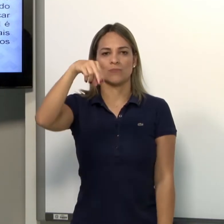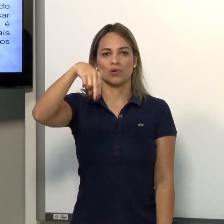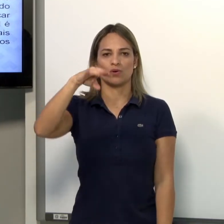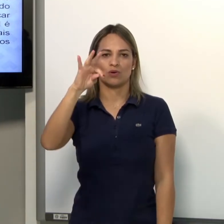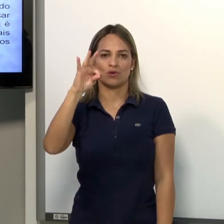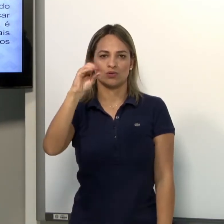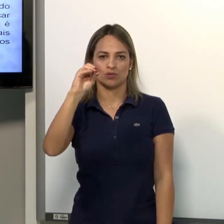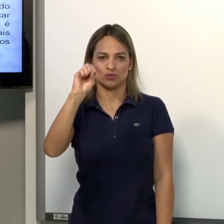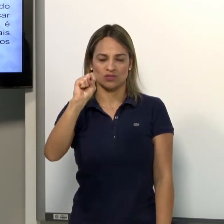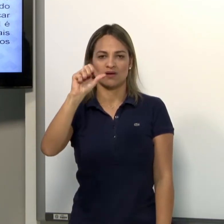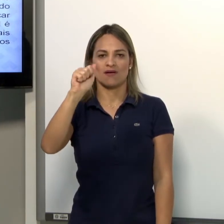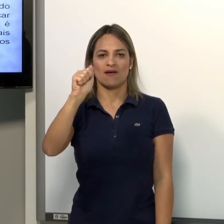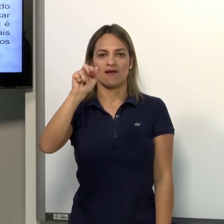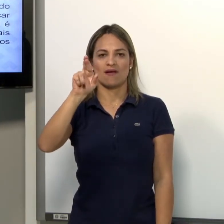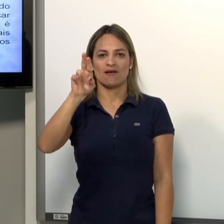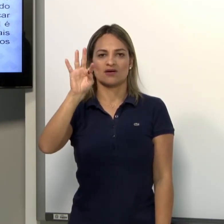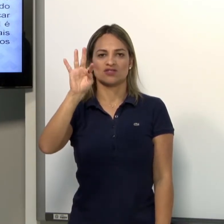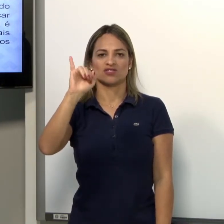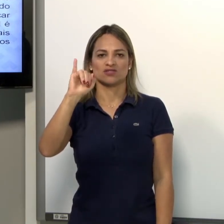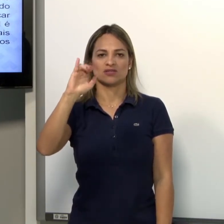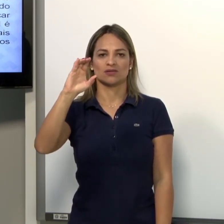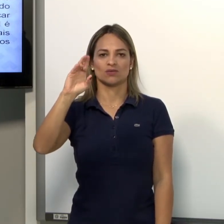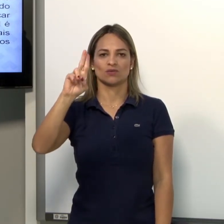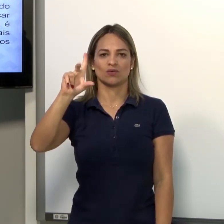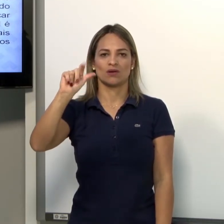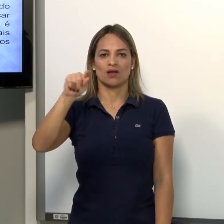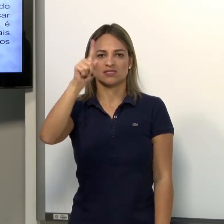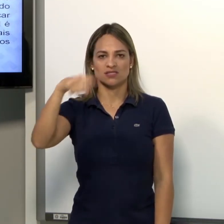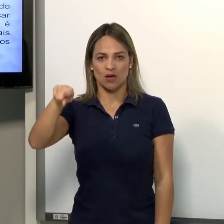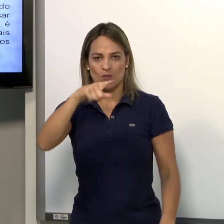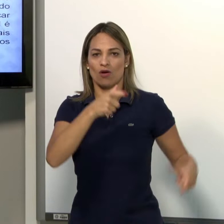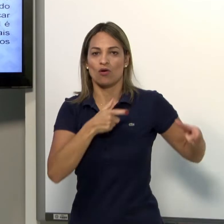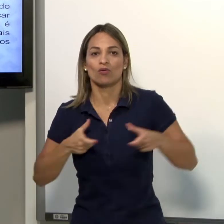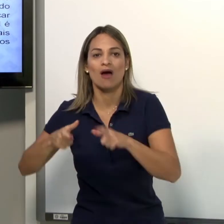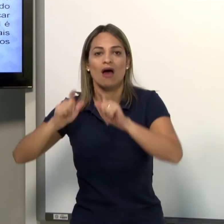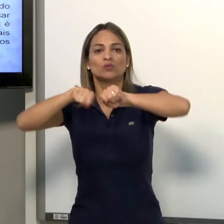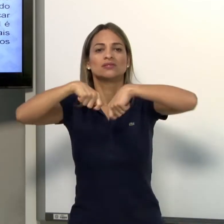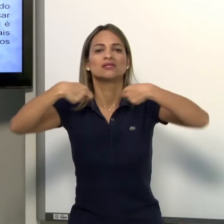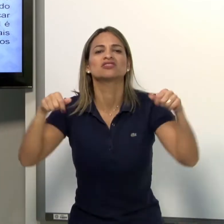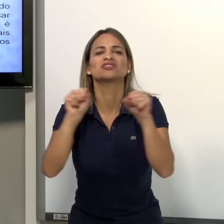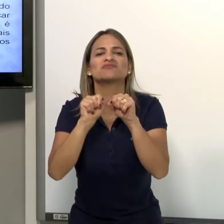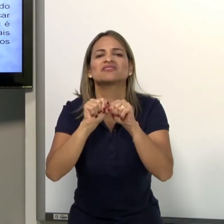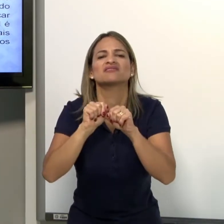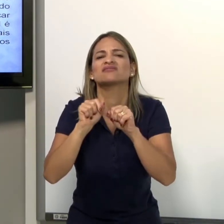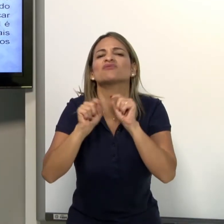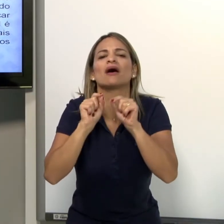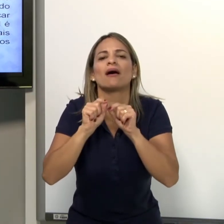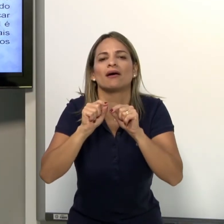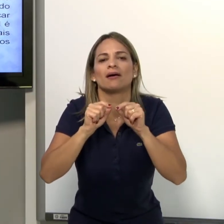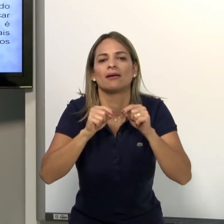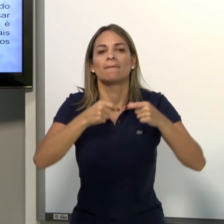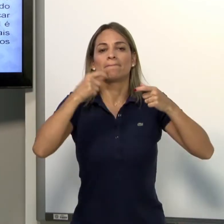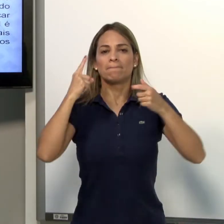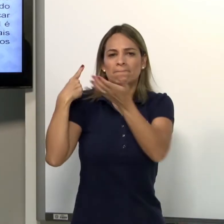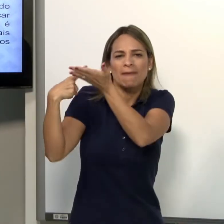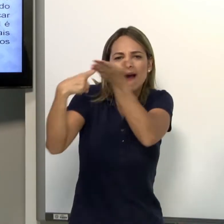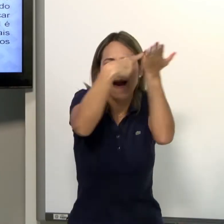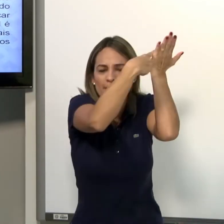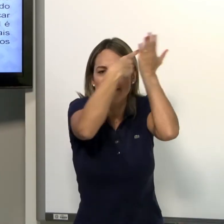O ponto de articulação é o local onde